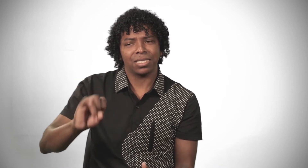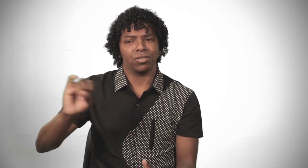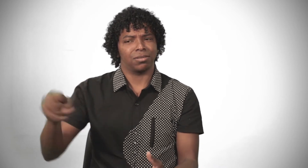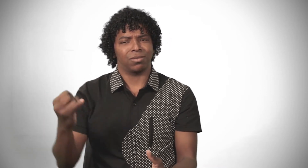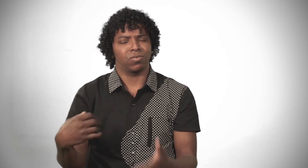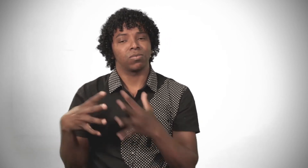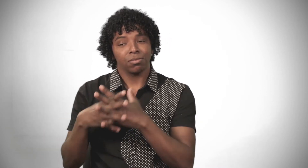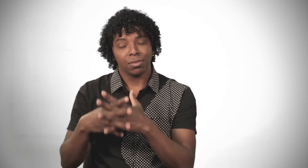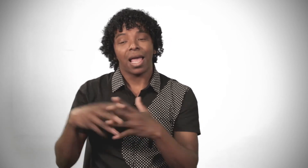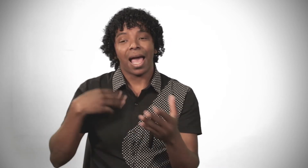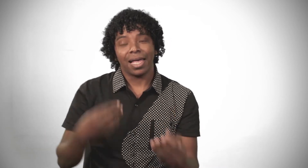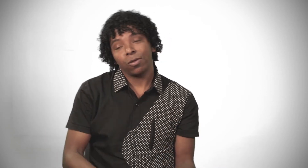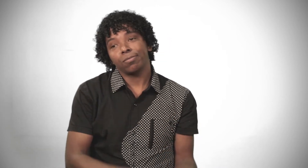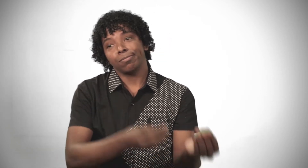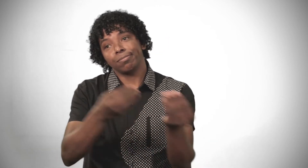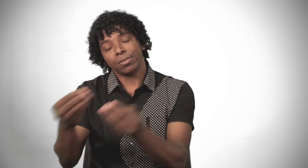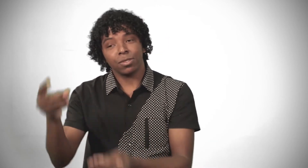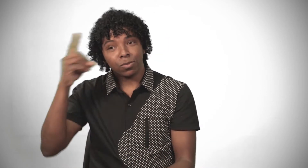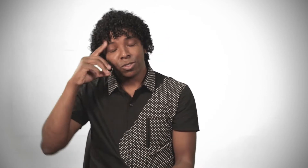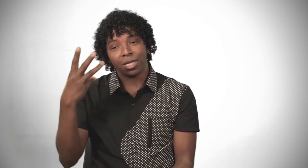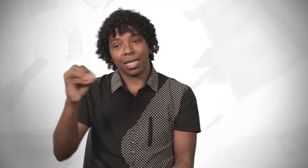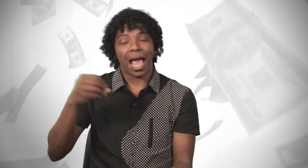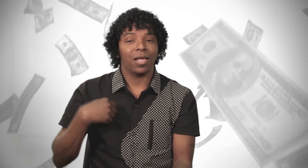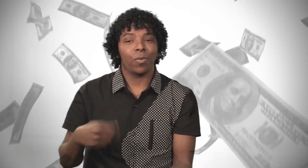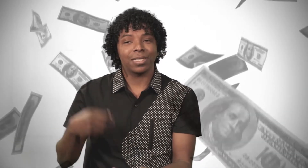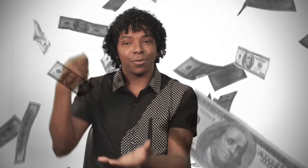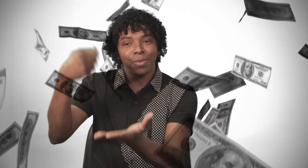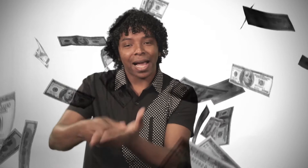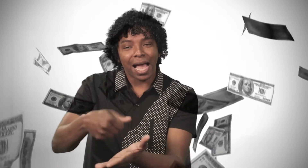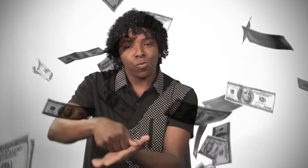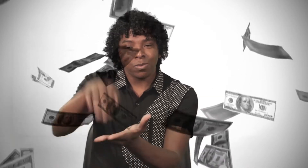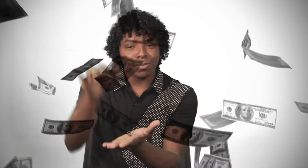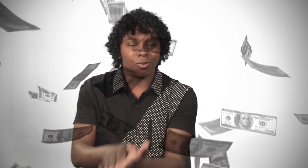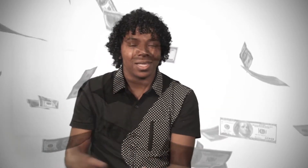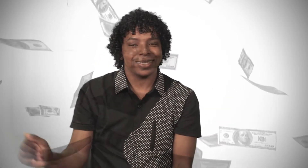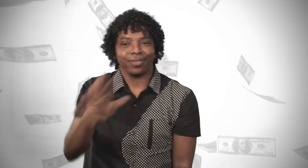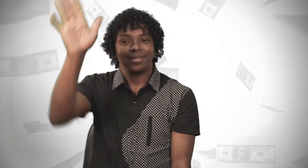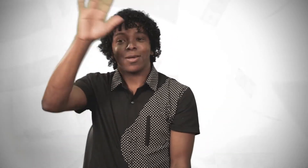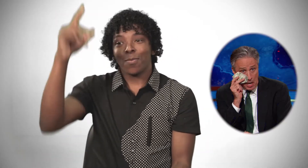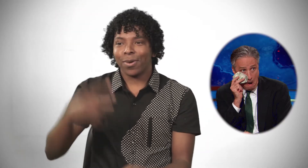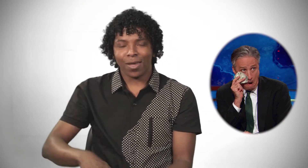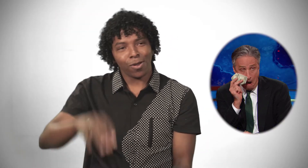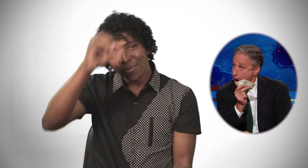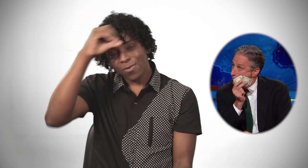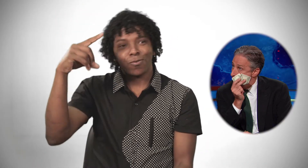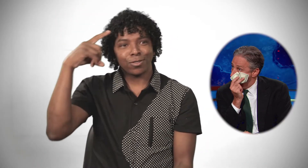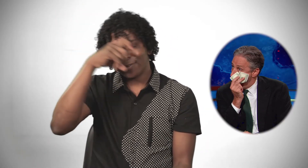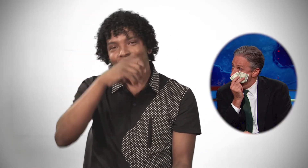Eu não consegui compreender. Eu retornei no dia 30, né? E precisei pagar uma multa caríssima. Tudo por conta que eu não havia compreendido. Foi uma